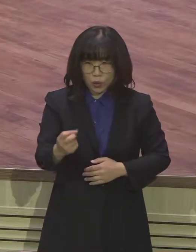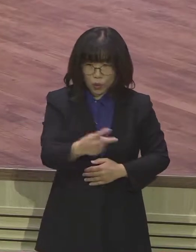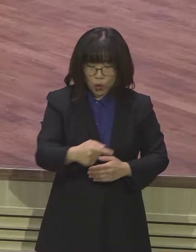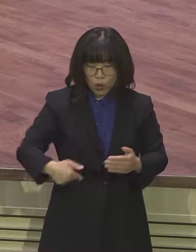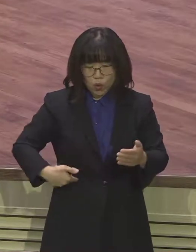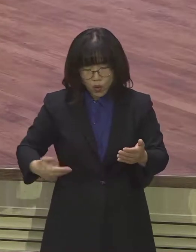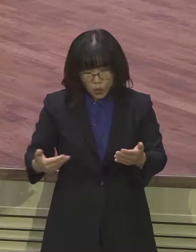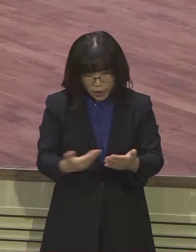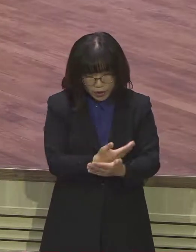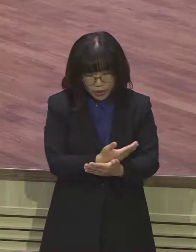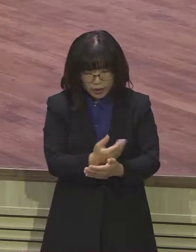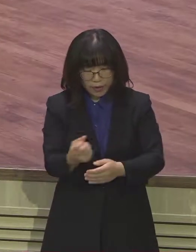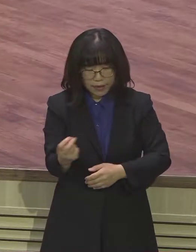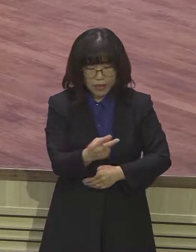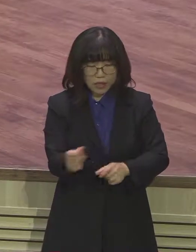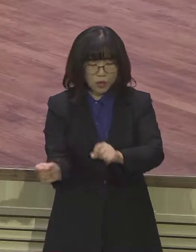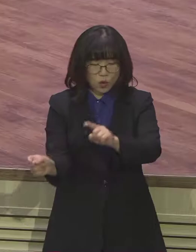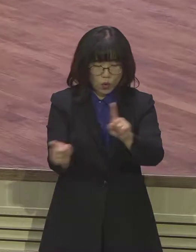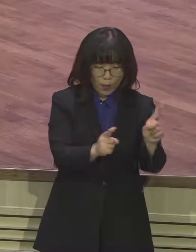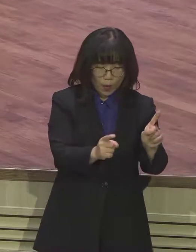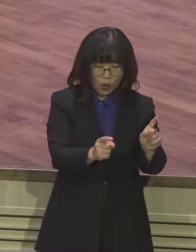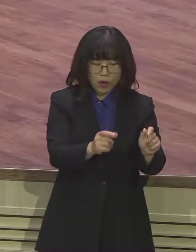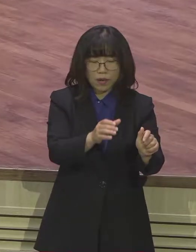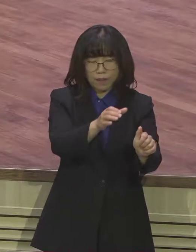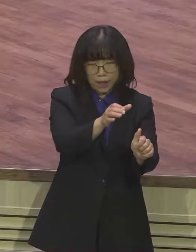심게 하는 구원의 사욕도 너가 하게 될 것이다